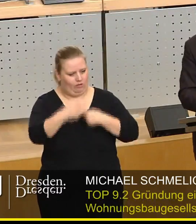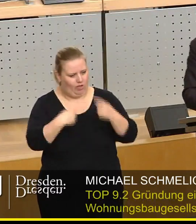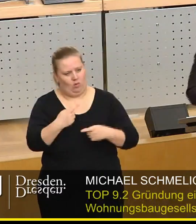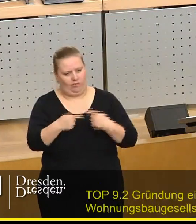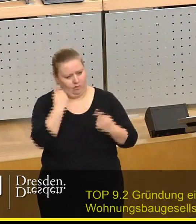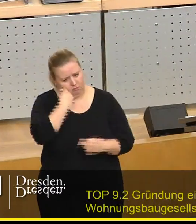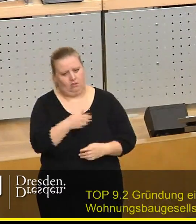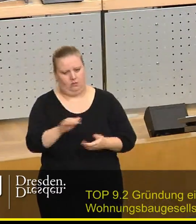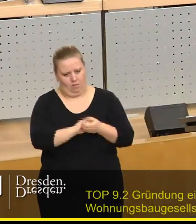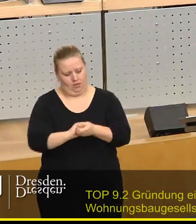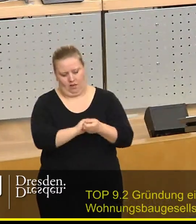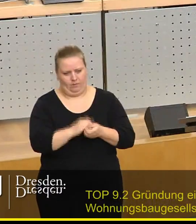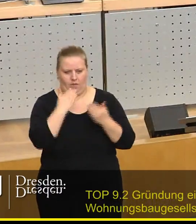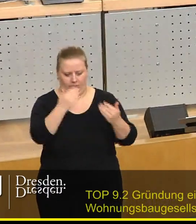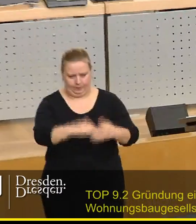entwickeln. Dankeschön.